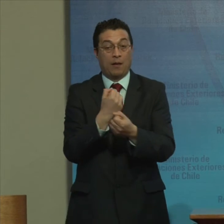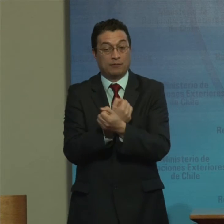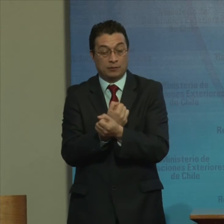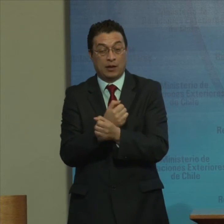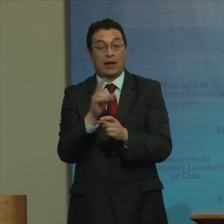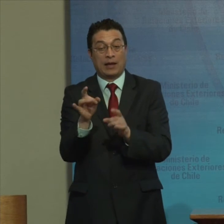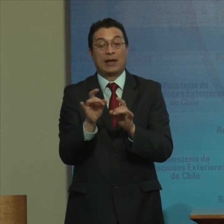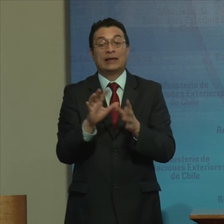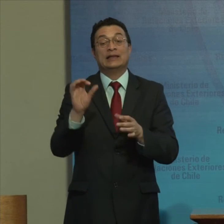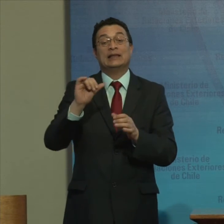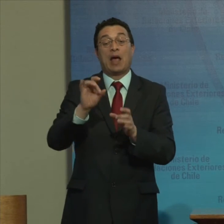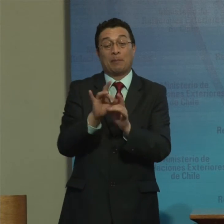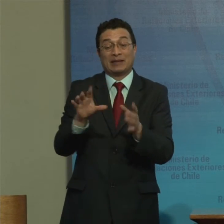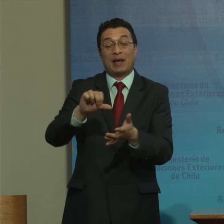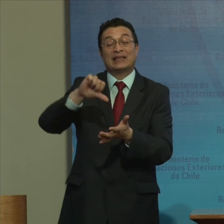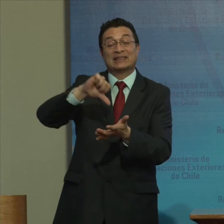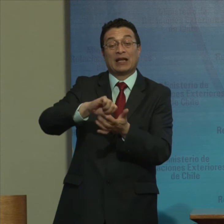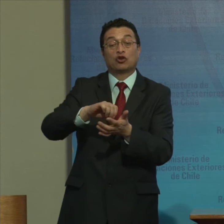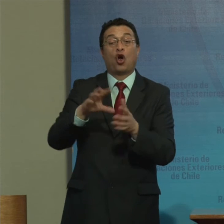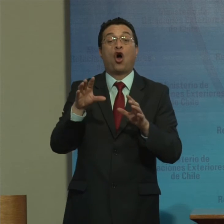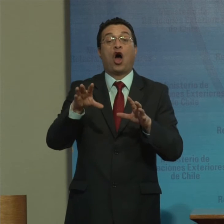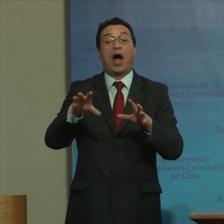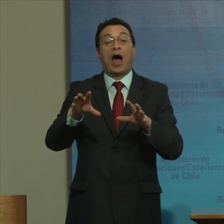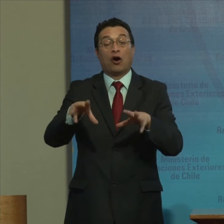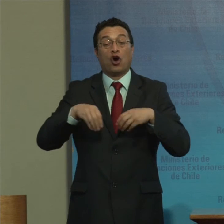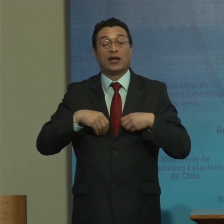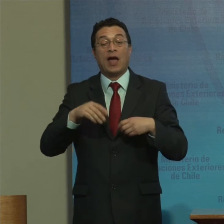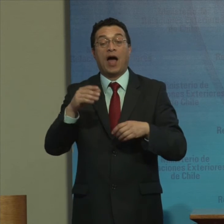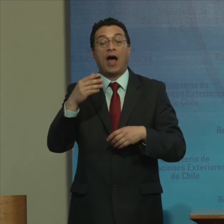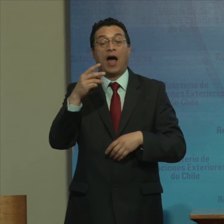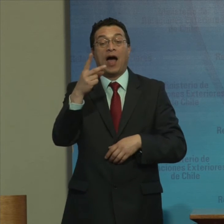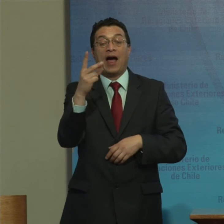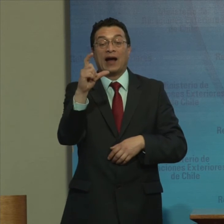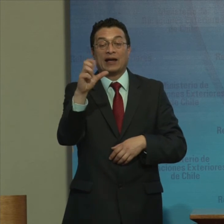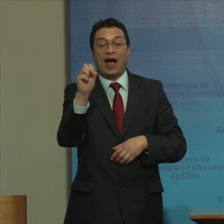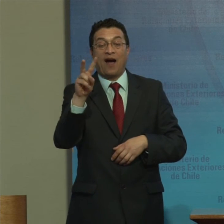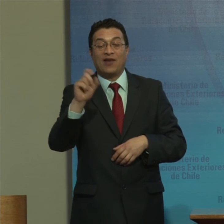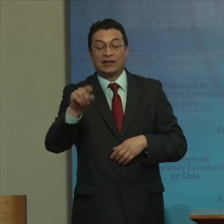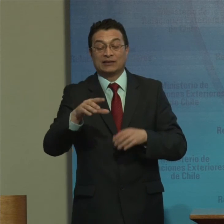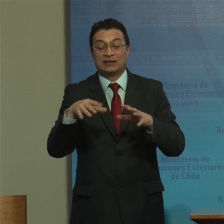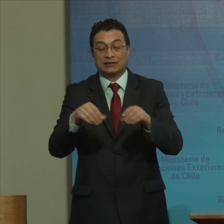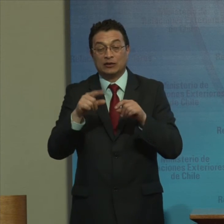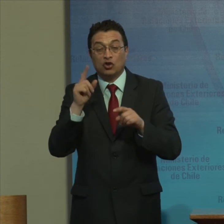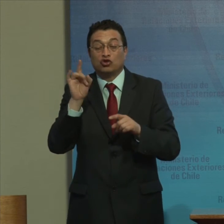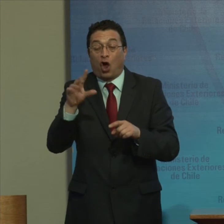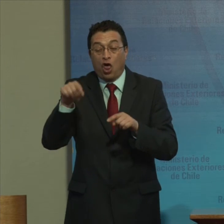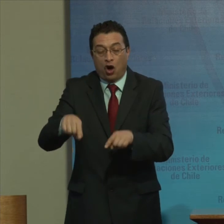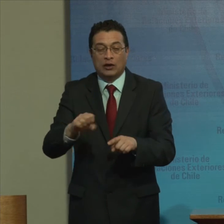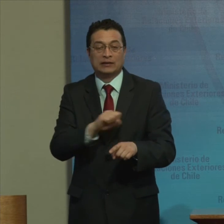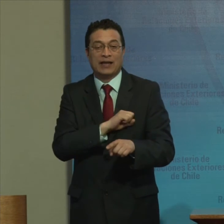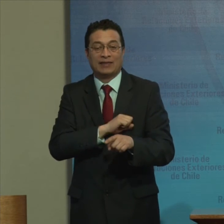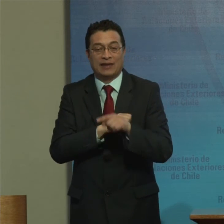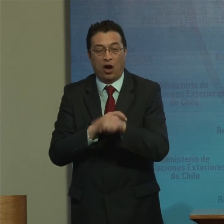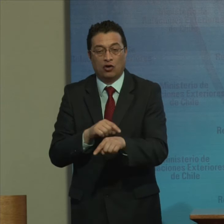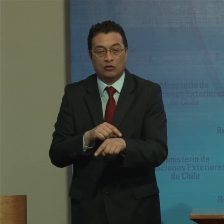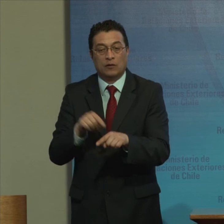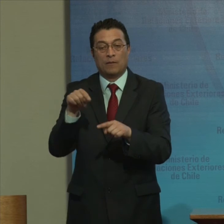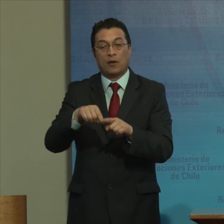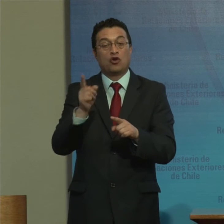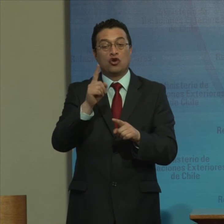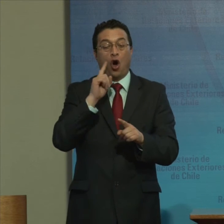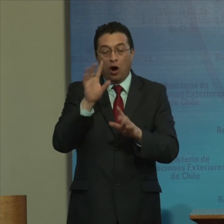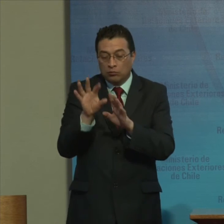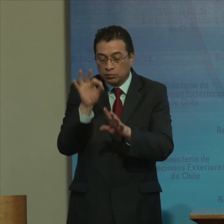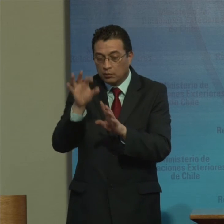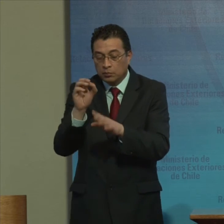Especialmente El centro De acogida De víctimas De abusos Sexuales Cabas Que solo tiene Cobertura En la región Metropolitana Y que no